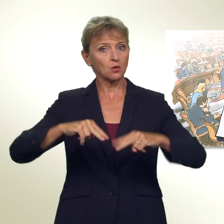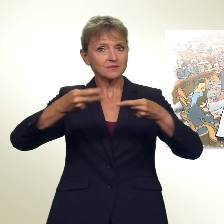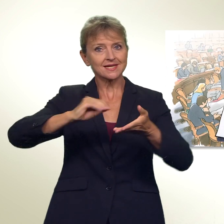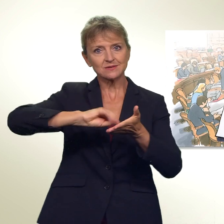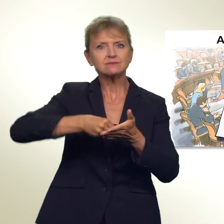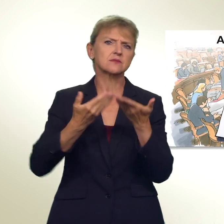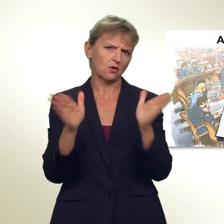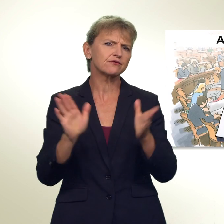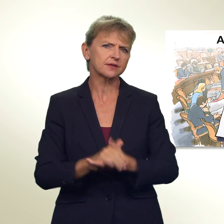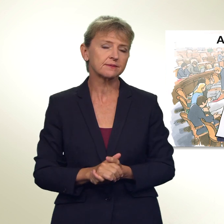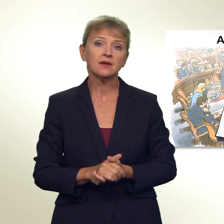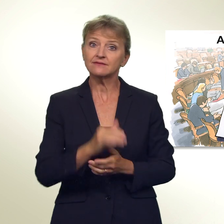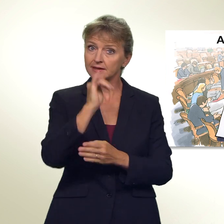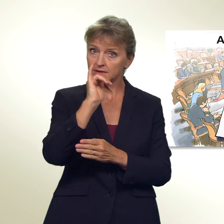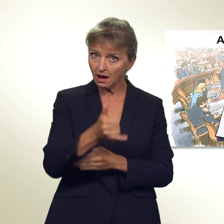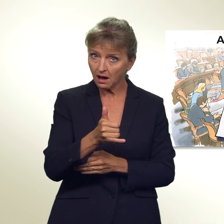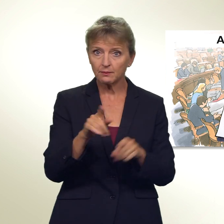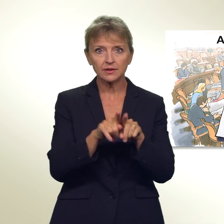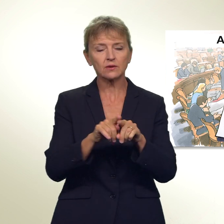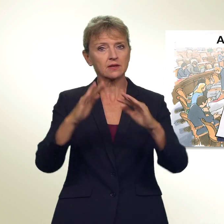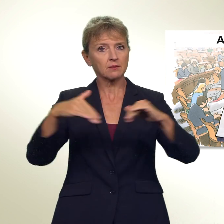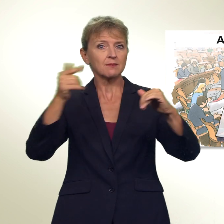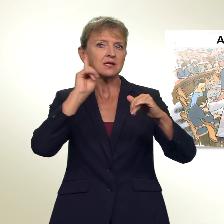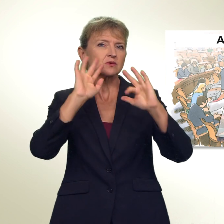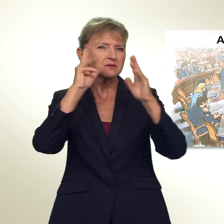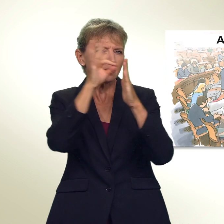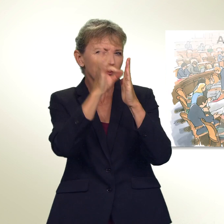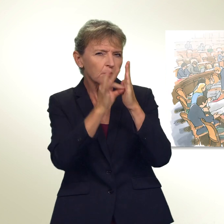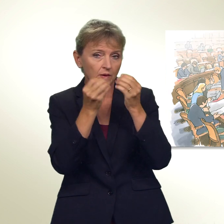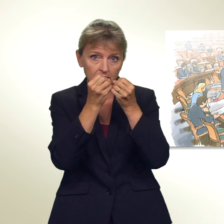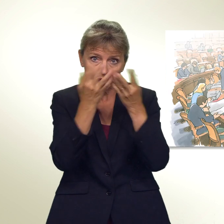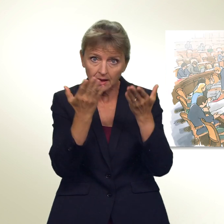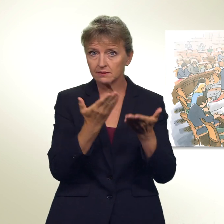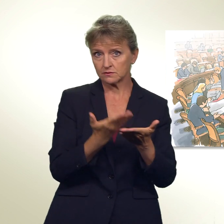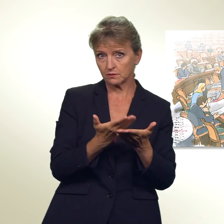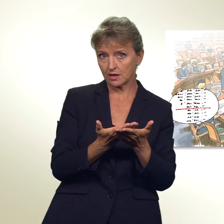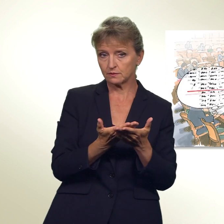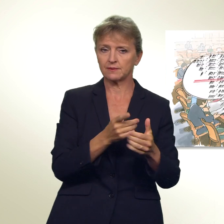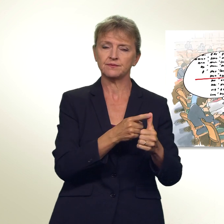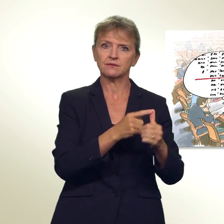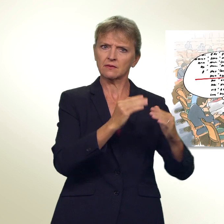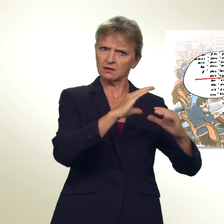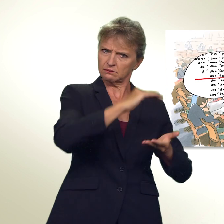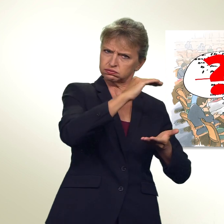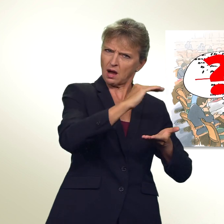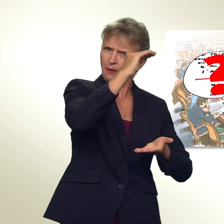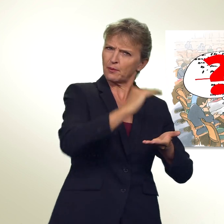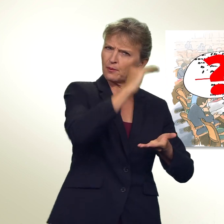offen. Bei einem Jahr müsste das Parlament verschiedene Punkte klären. Zum Beispiel Ab welchem Betrag gilt die höhere